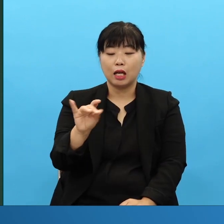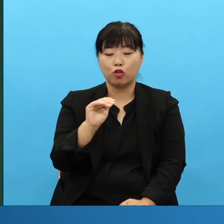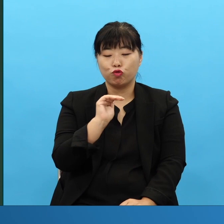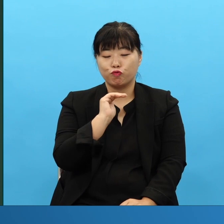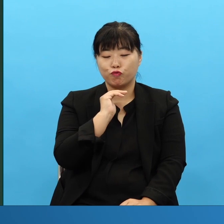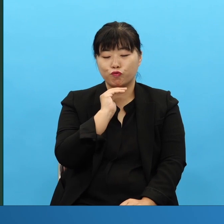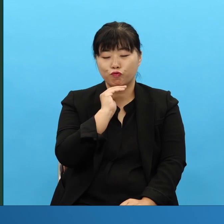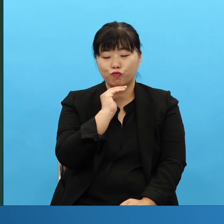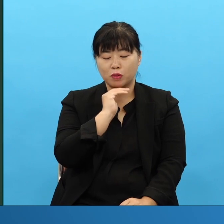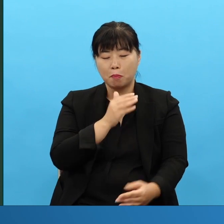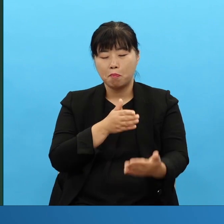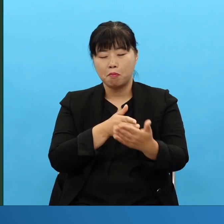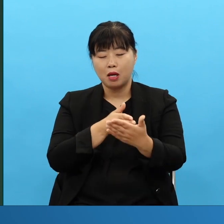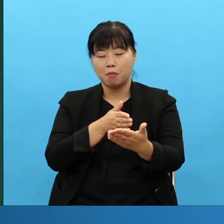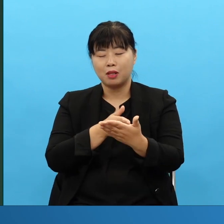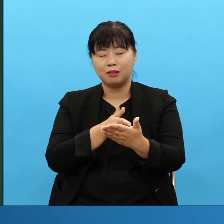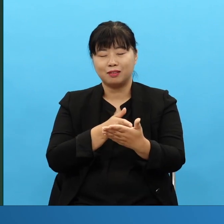有的时候需要一个等待的时间